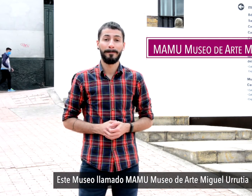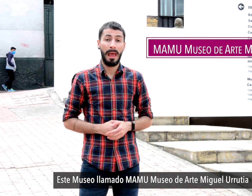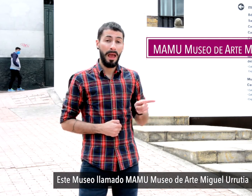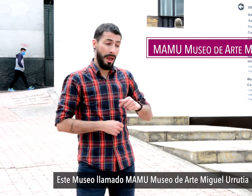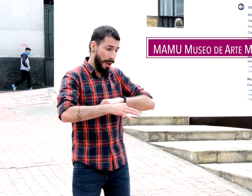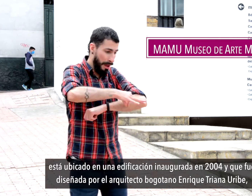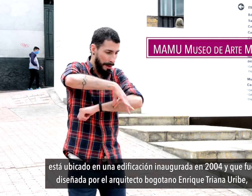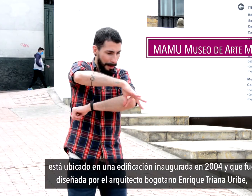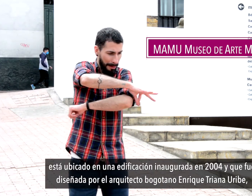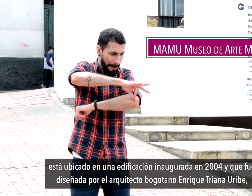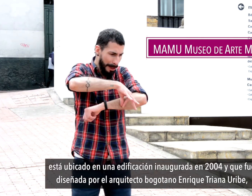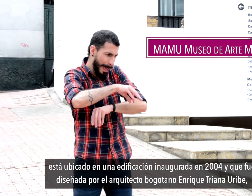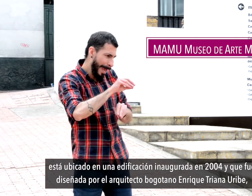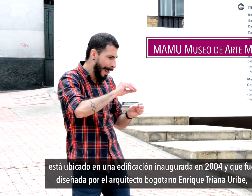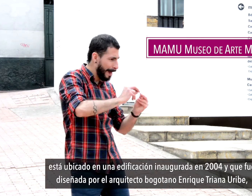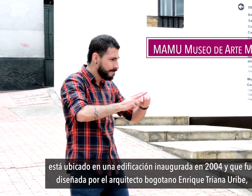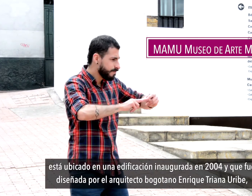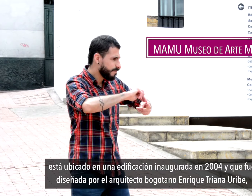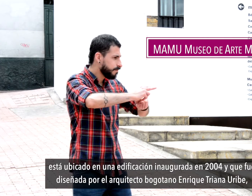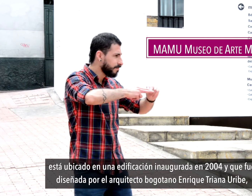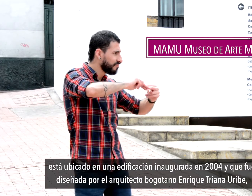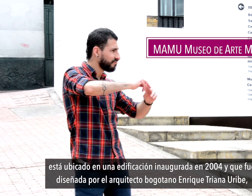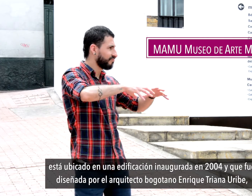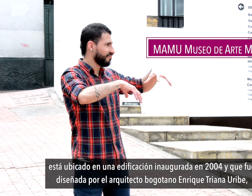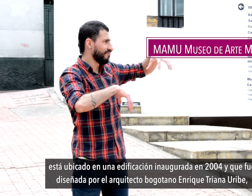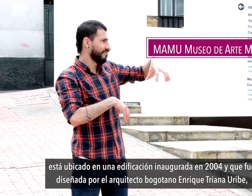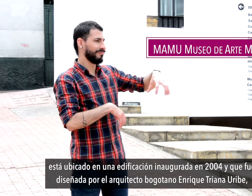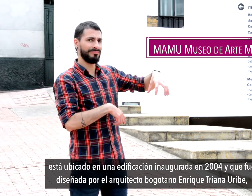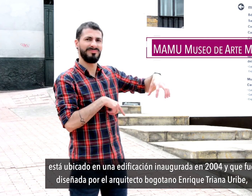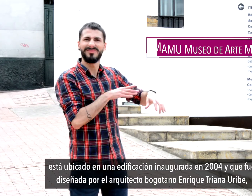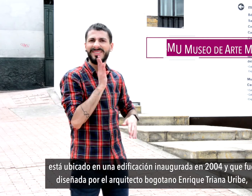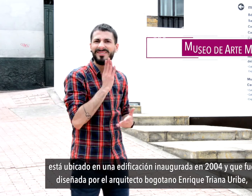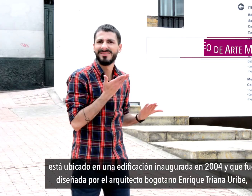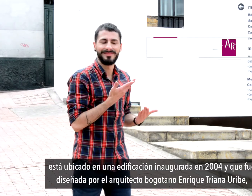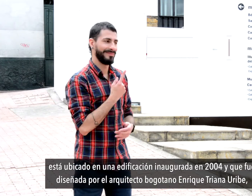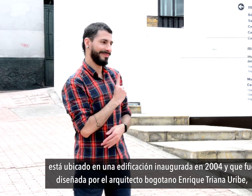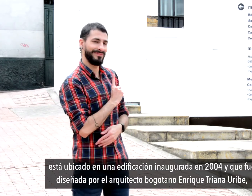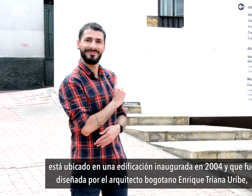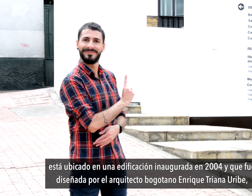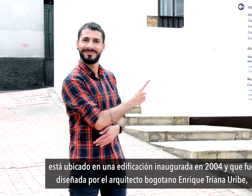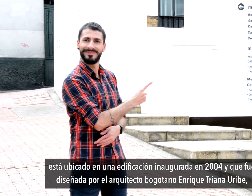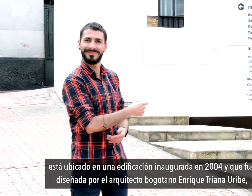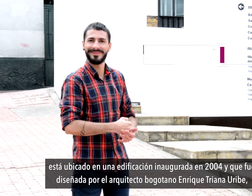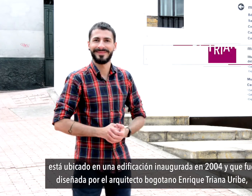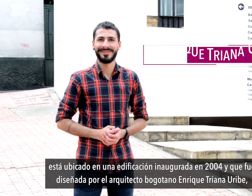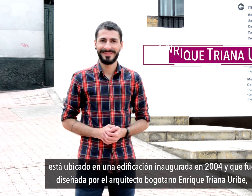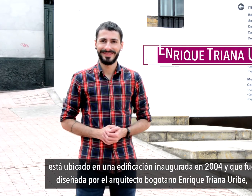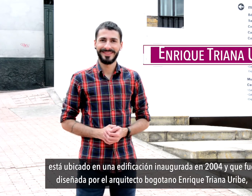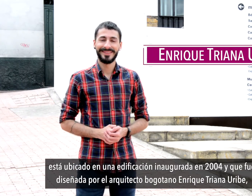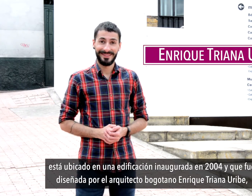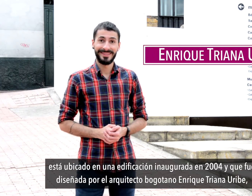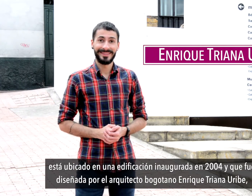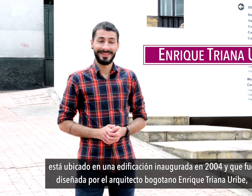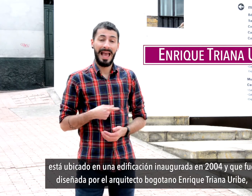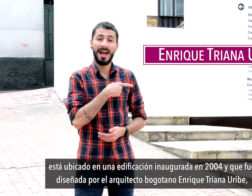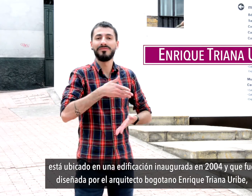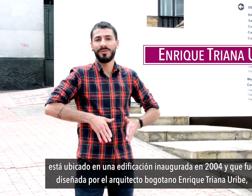Urruti, está ubicado en una edificación inaugurada en 2004 y fue diseñada por el arquitecto bogotano Enrique Treana